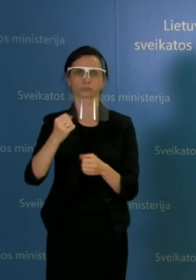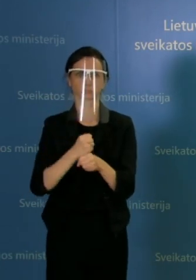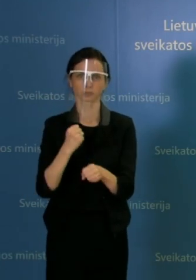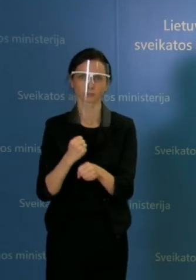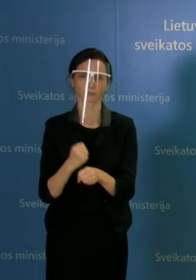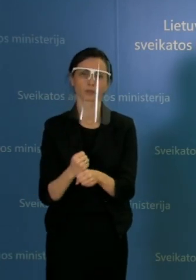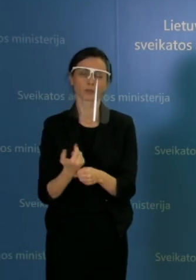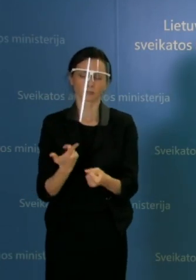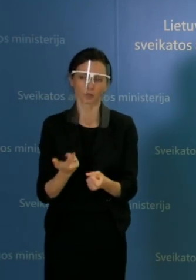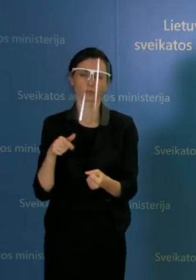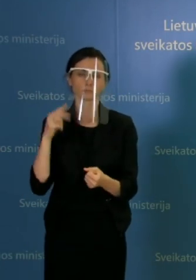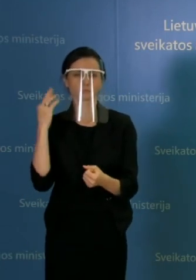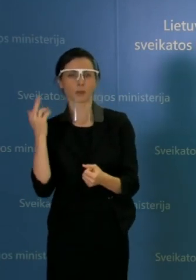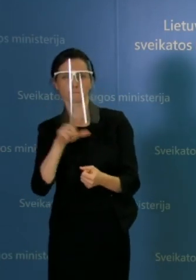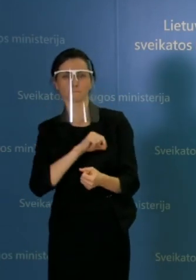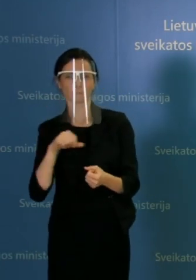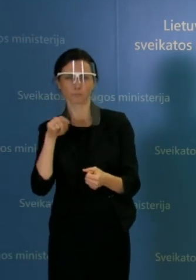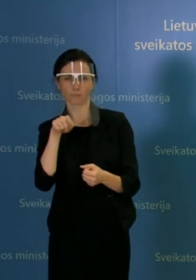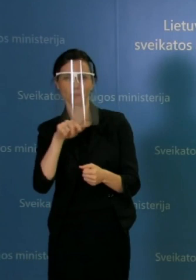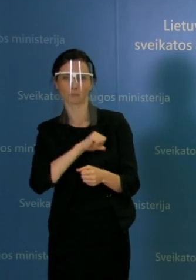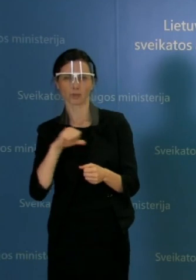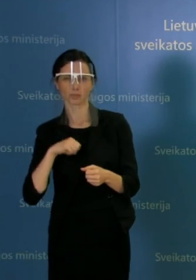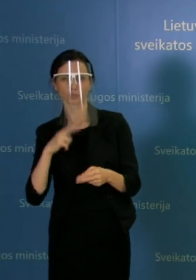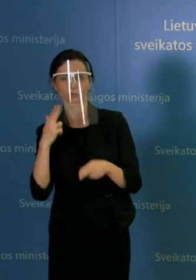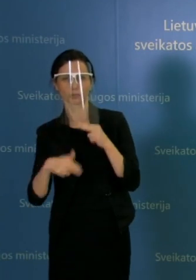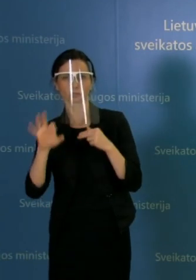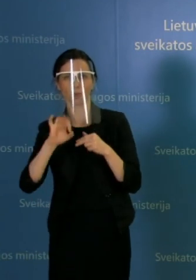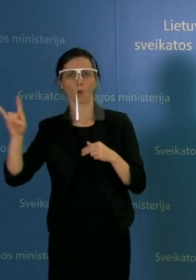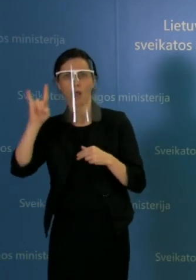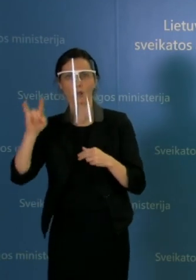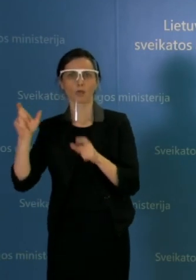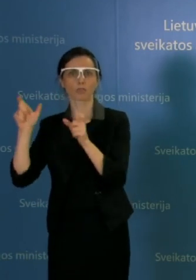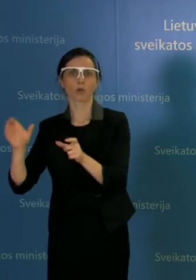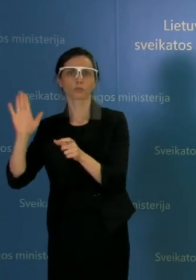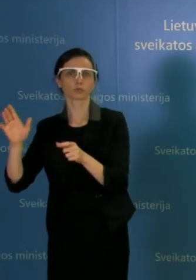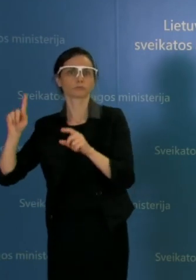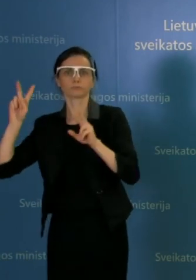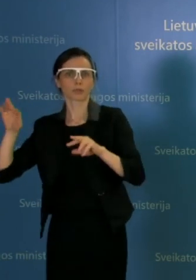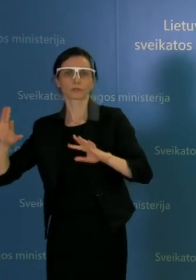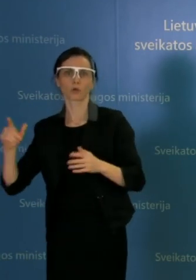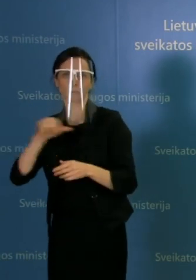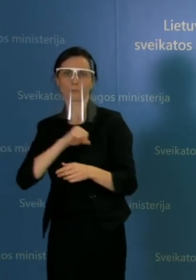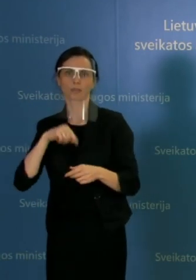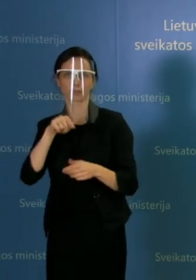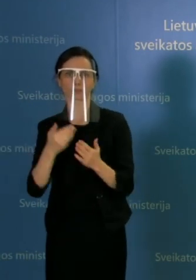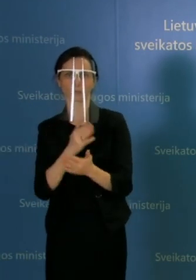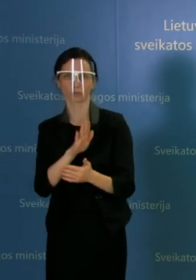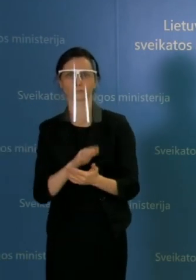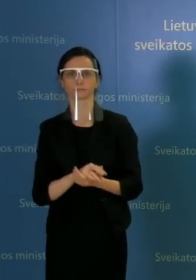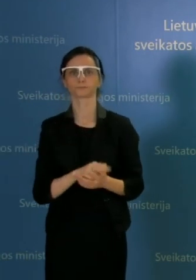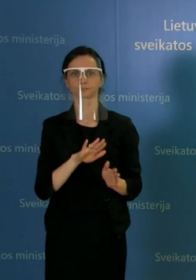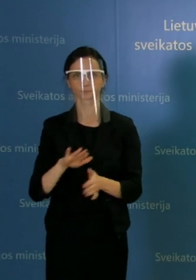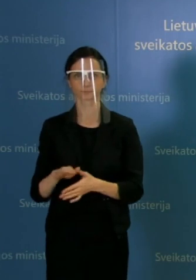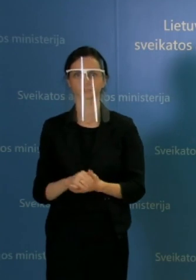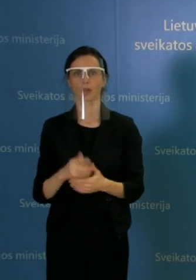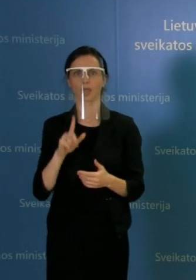kad jau nauja vyriausybė teks apsispręsti, kokį režimą pritaikyti kalėdiniu laikotarpiu. Jungiamės prie LNK